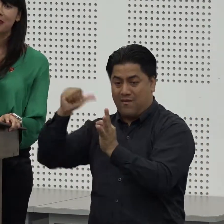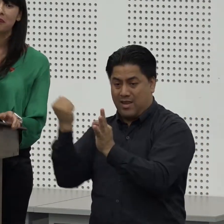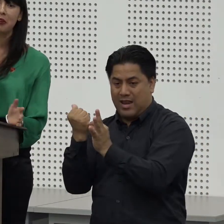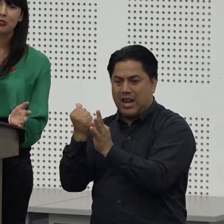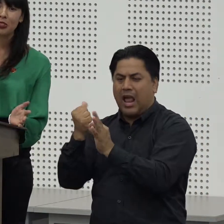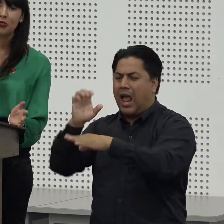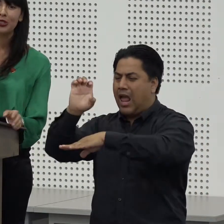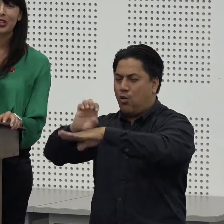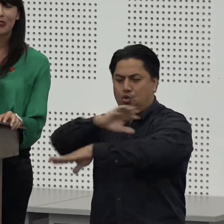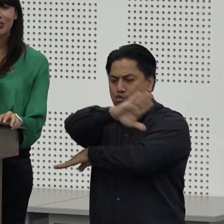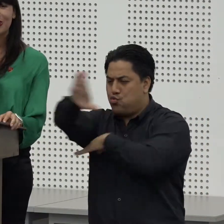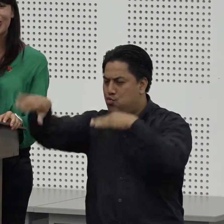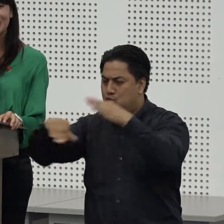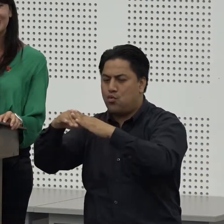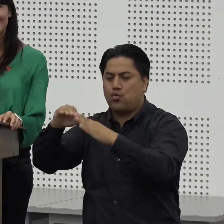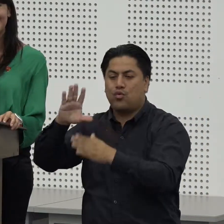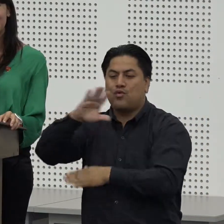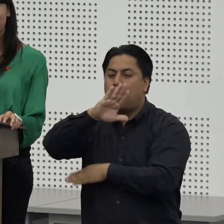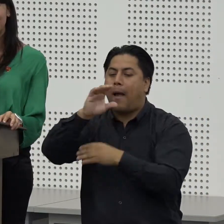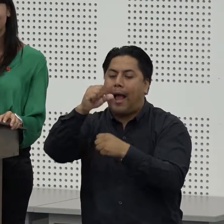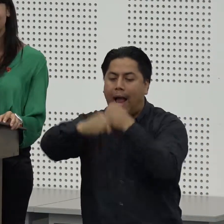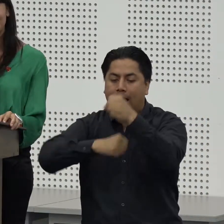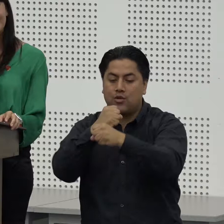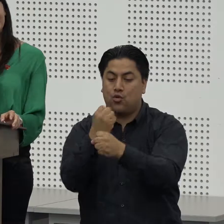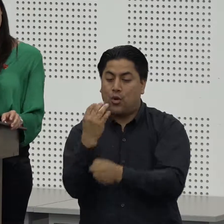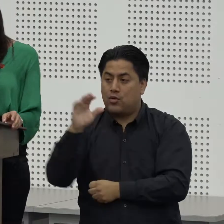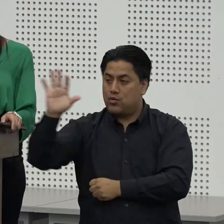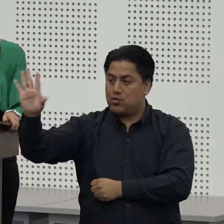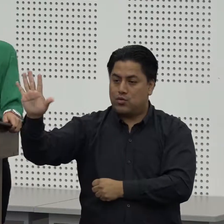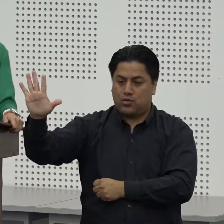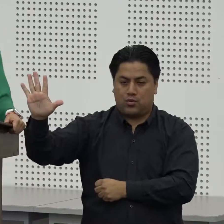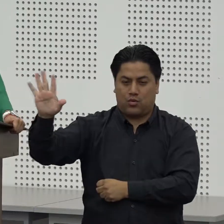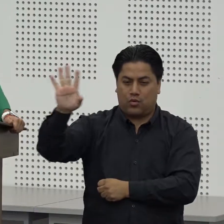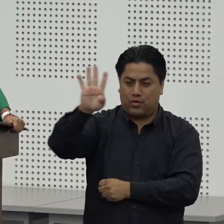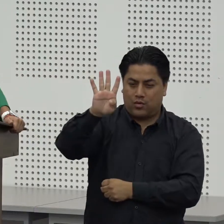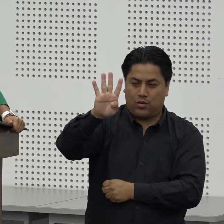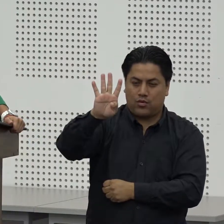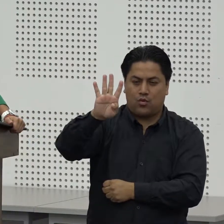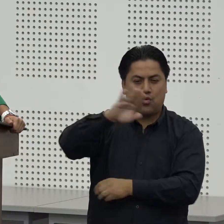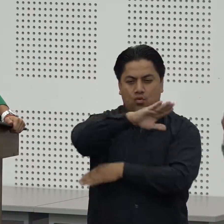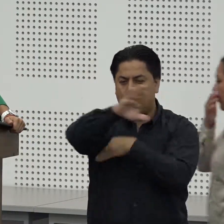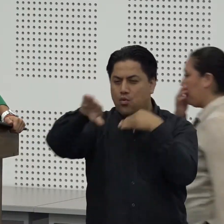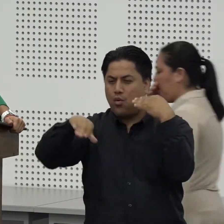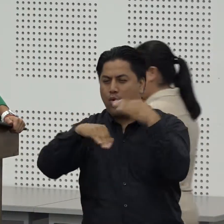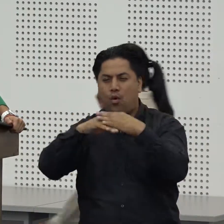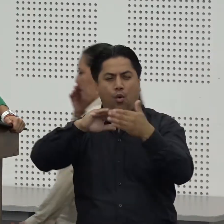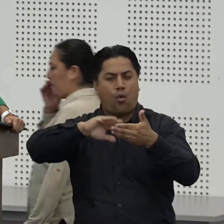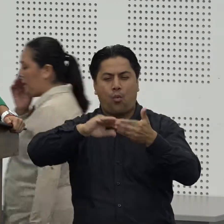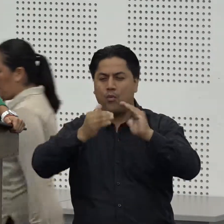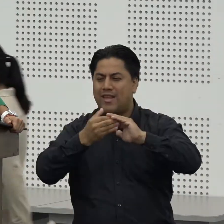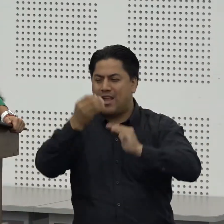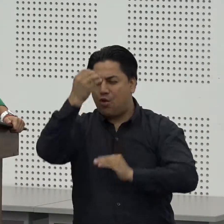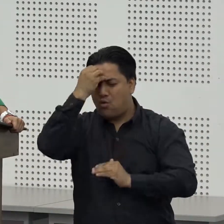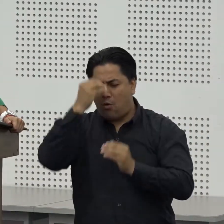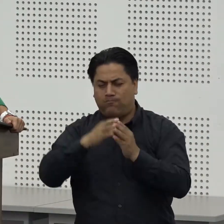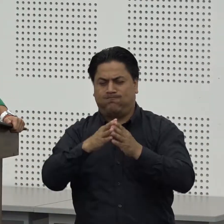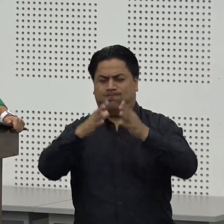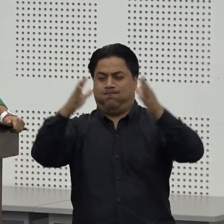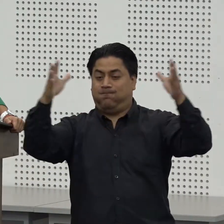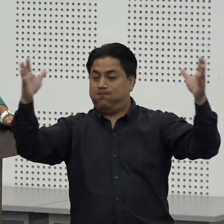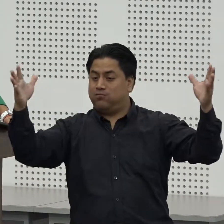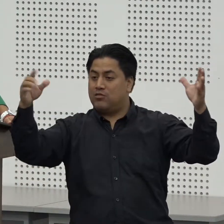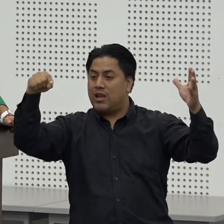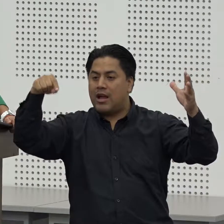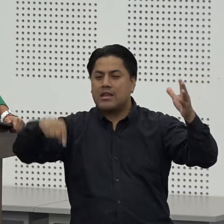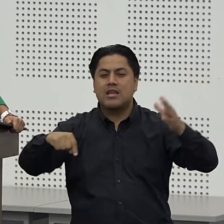ustedes saben vamos 54 años aquí en el país la comunidad educativa más grande después de la educación fiscal tenemos